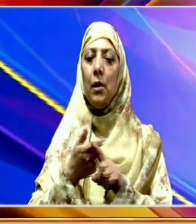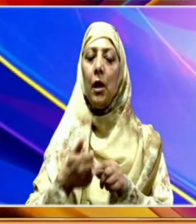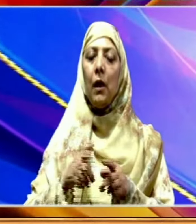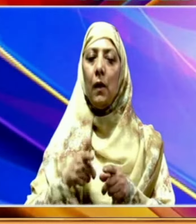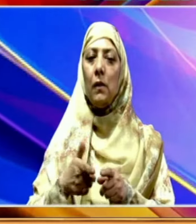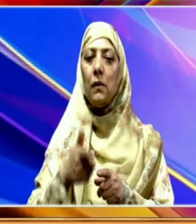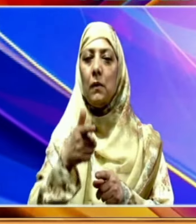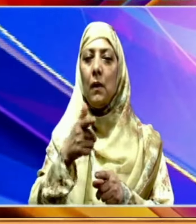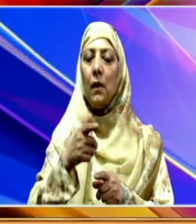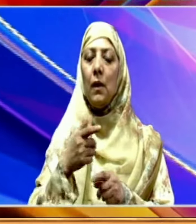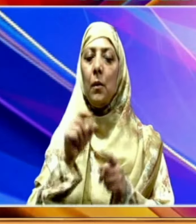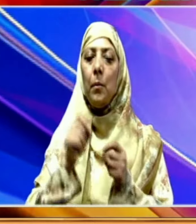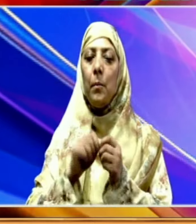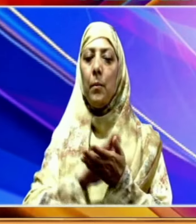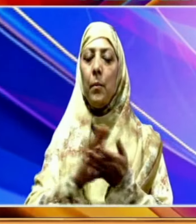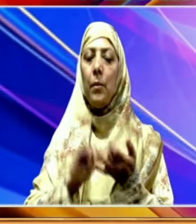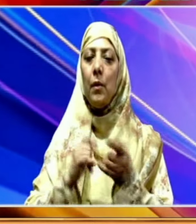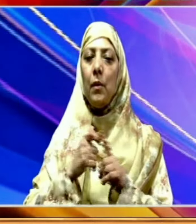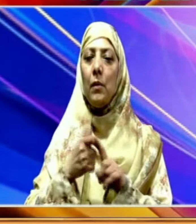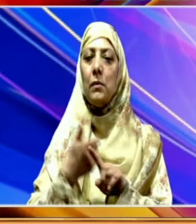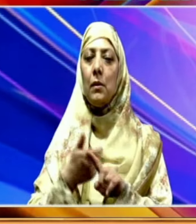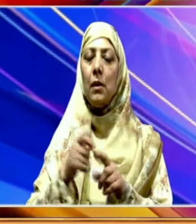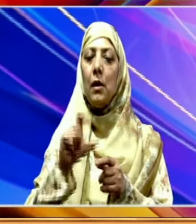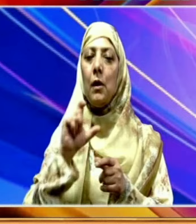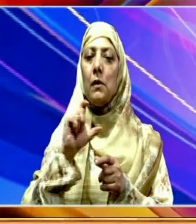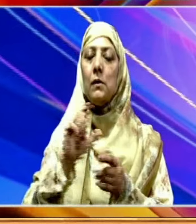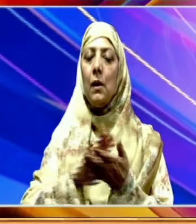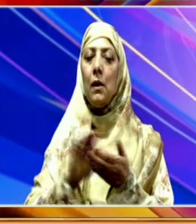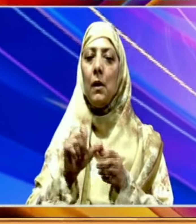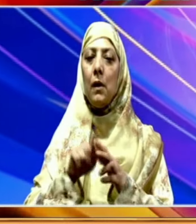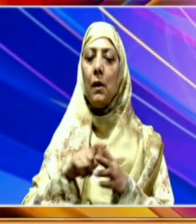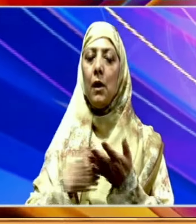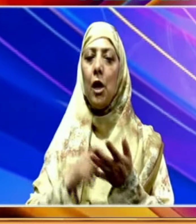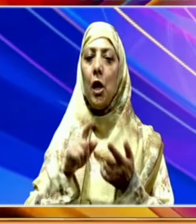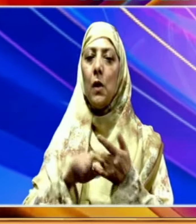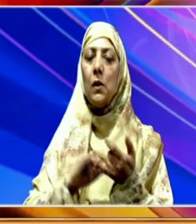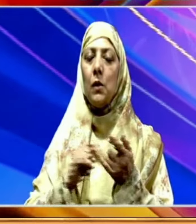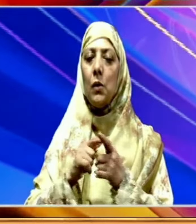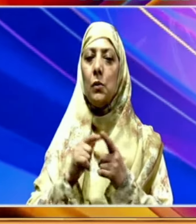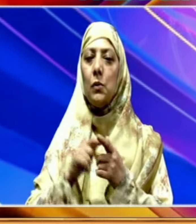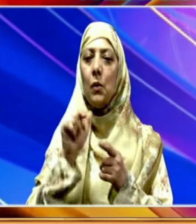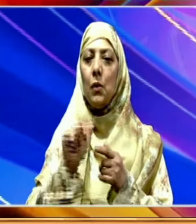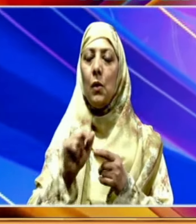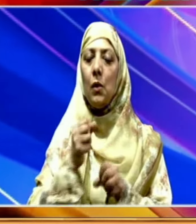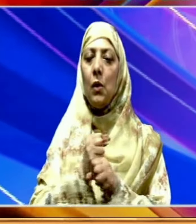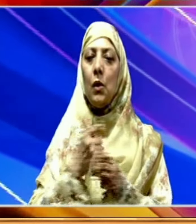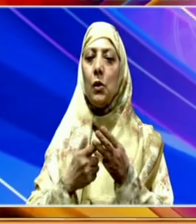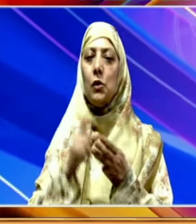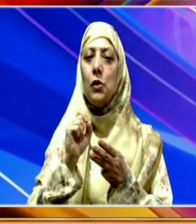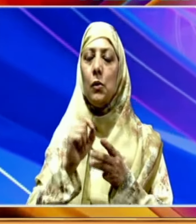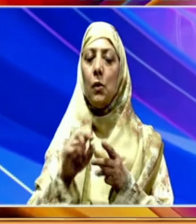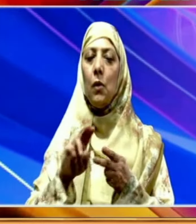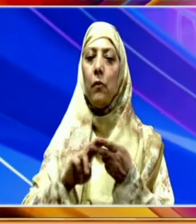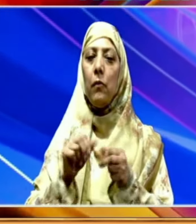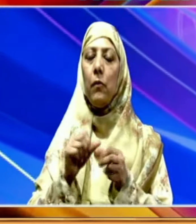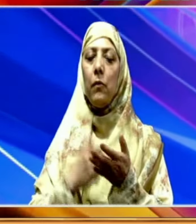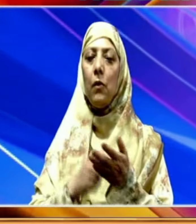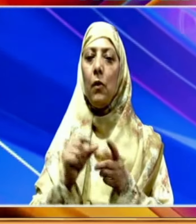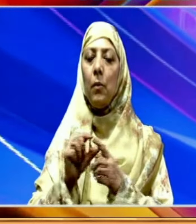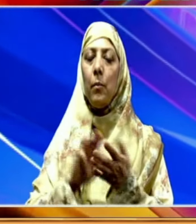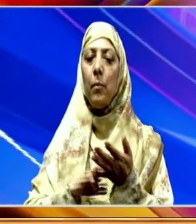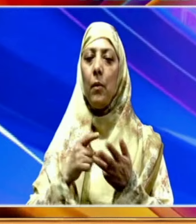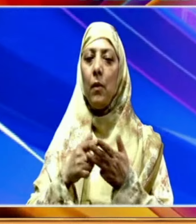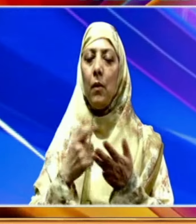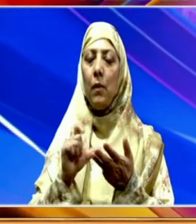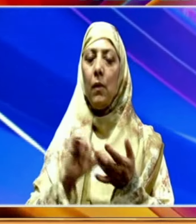گھروں کے قیام اور بھاسکر اچاریہ انسٹیٹوٹ فار سپیس اپلیکیشنز انڈ جیو فارمیٹکس ذری پیدوار محکمہ اور